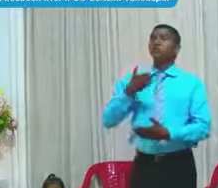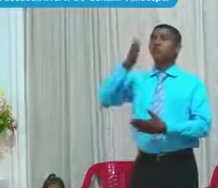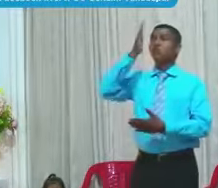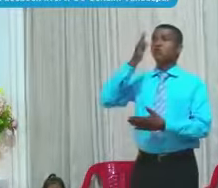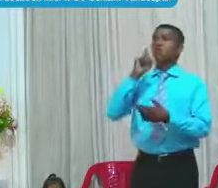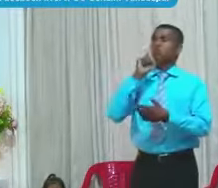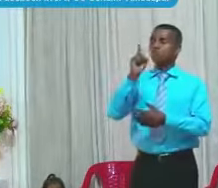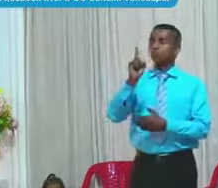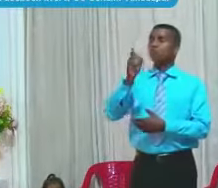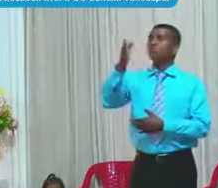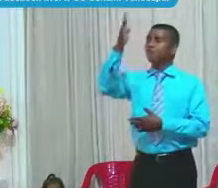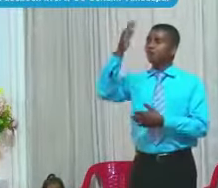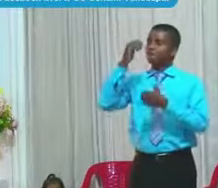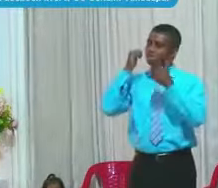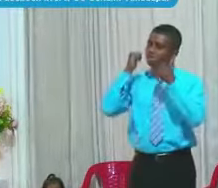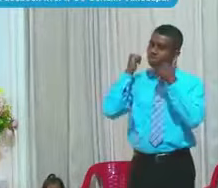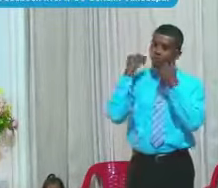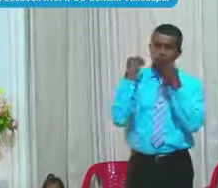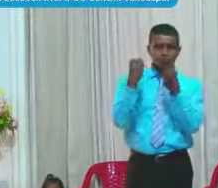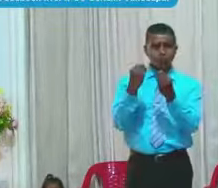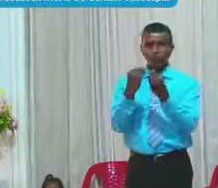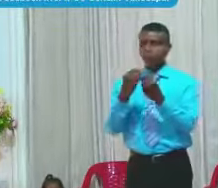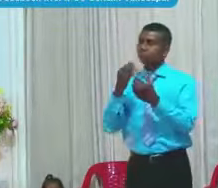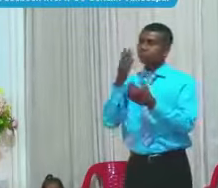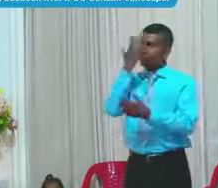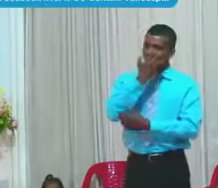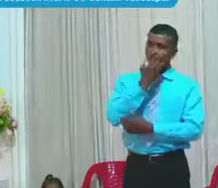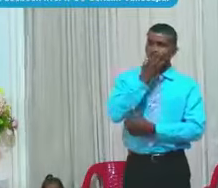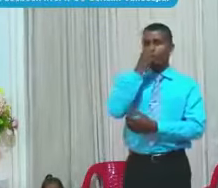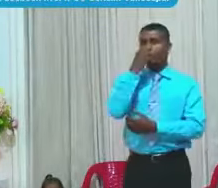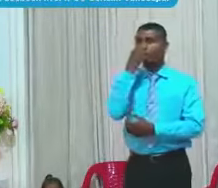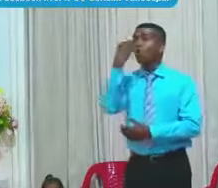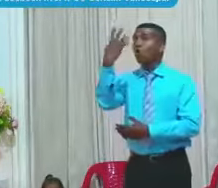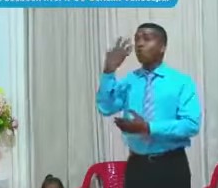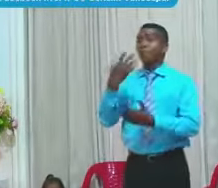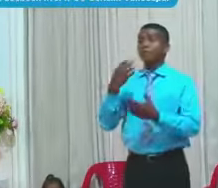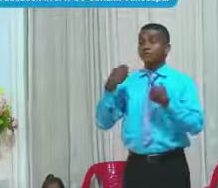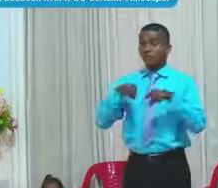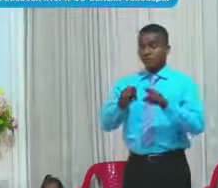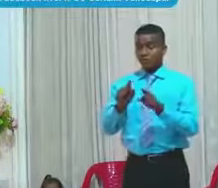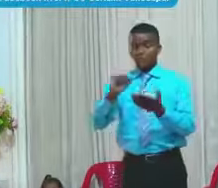Muy Muy Hermoso Por eso el salmista Decía